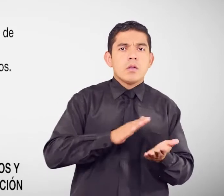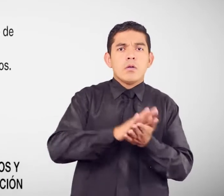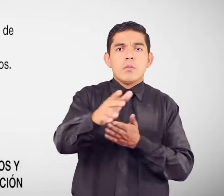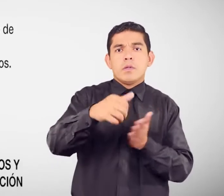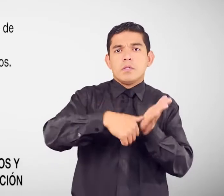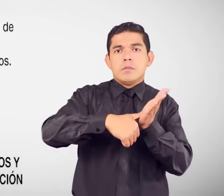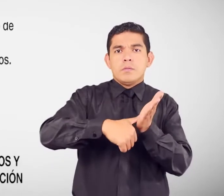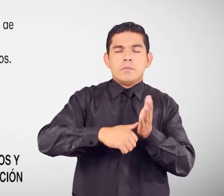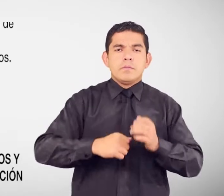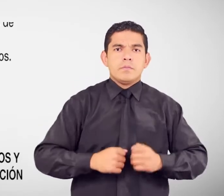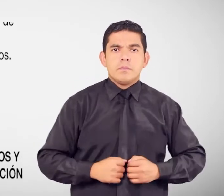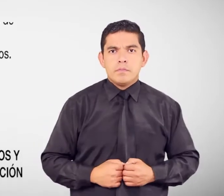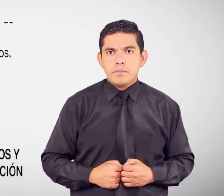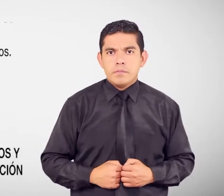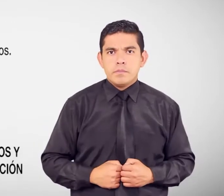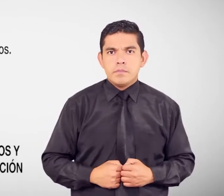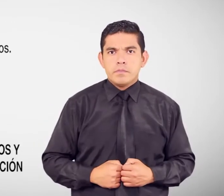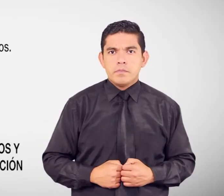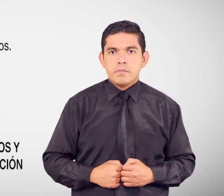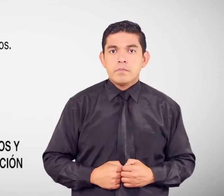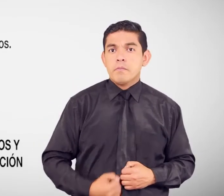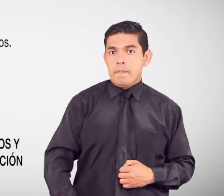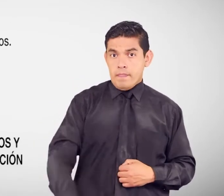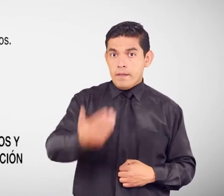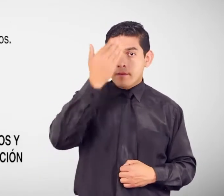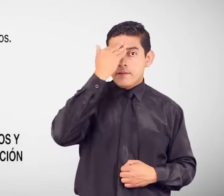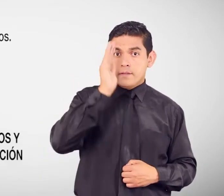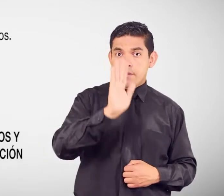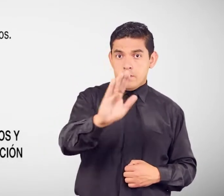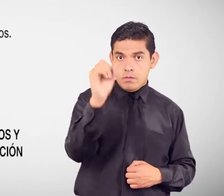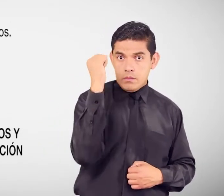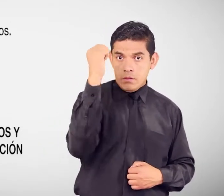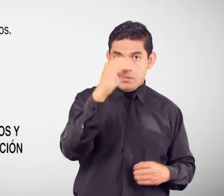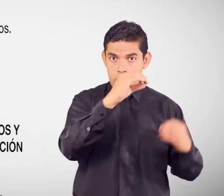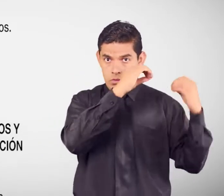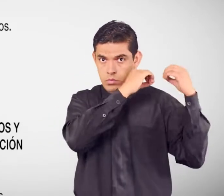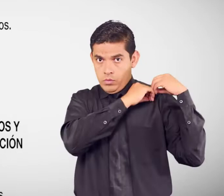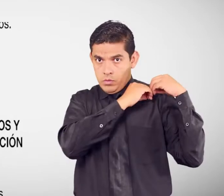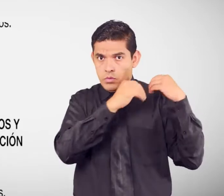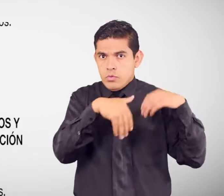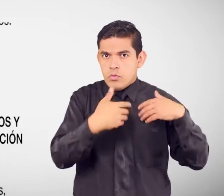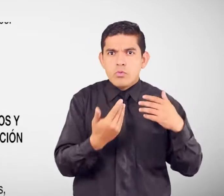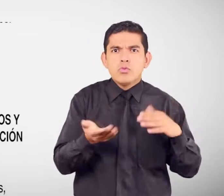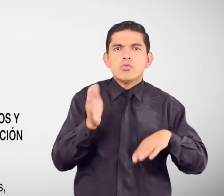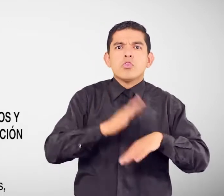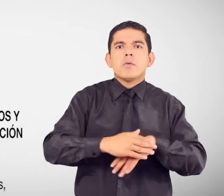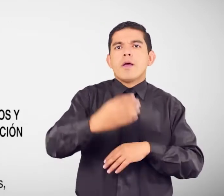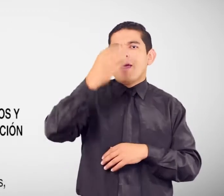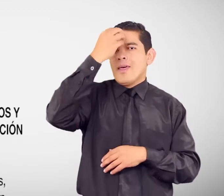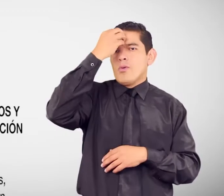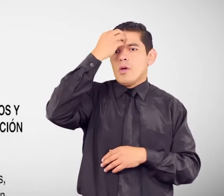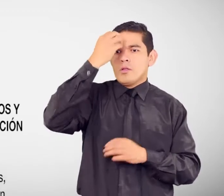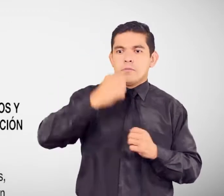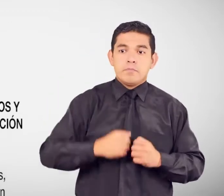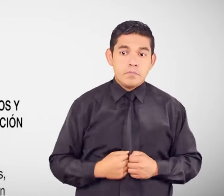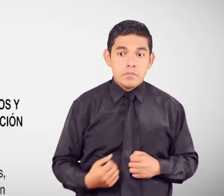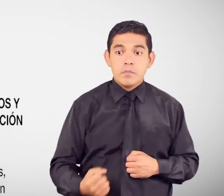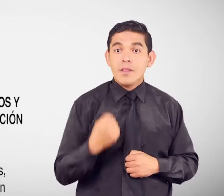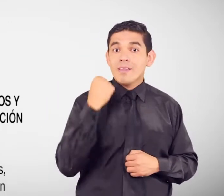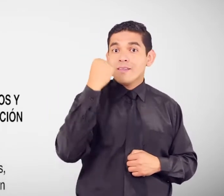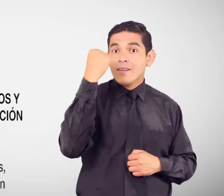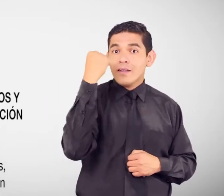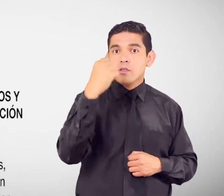Conoce cuáles son tus derechos y obligaciones En materia de educación Derechos y obligaciones Acceder a